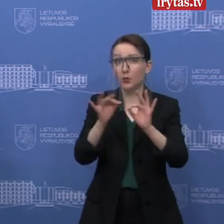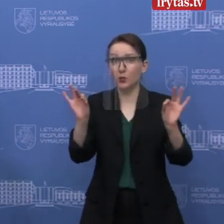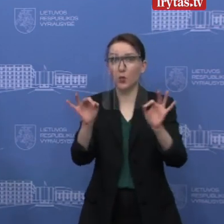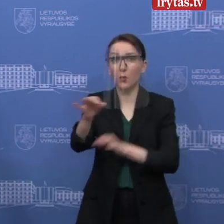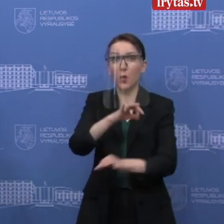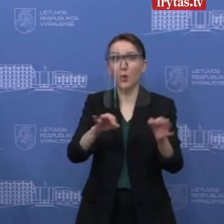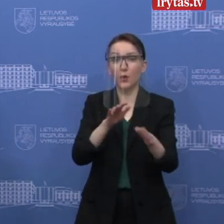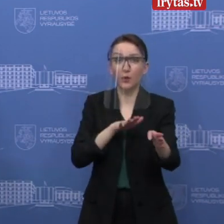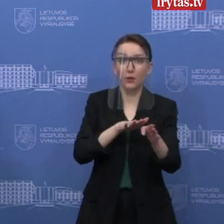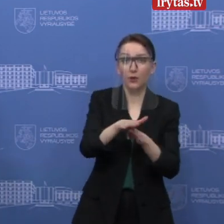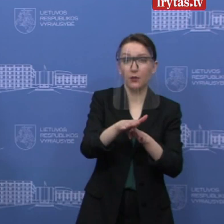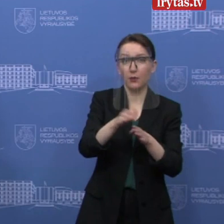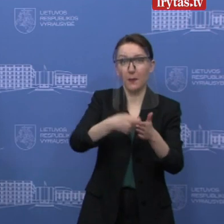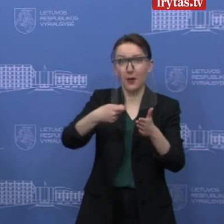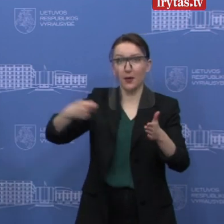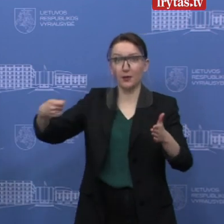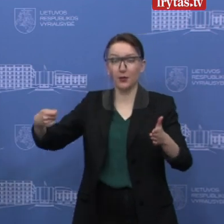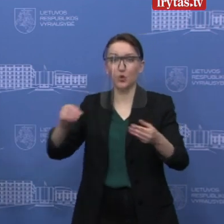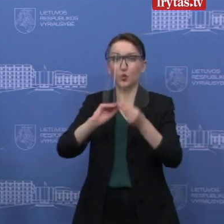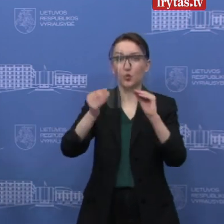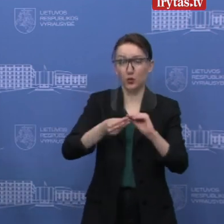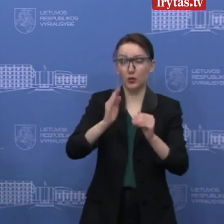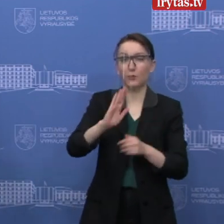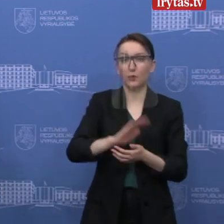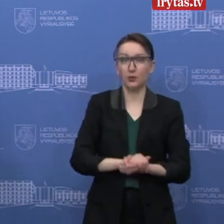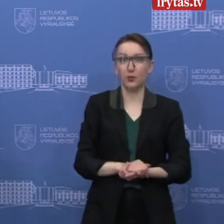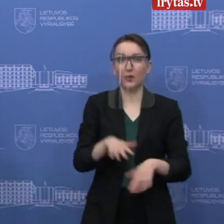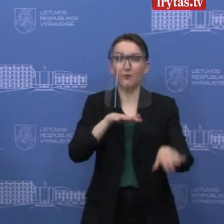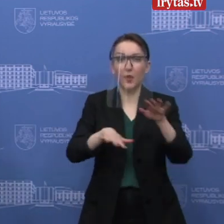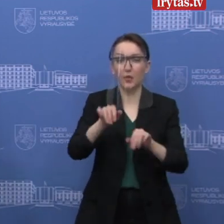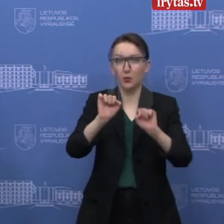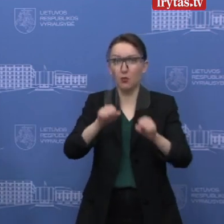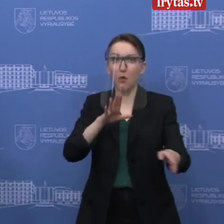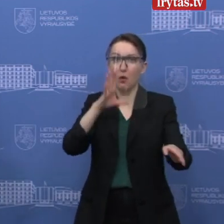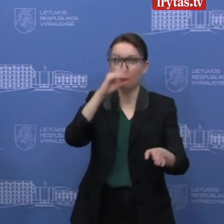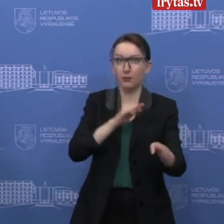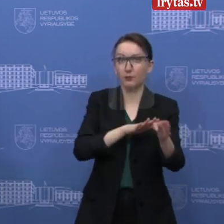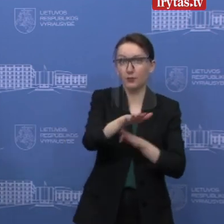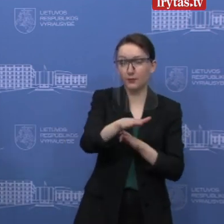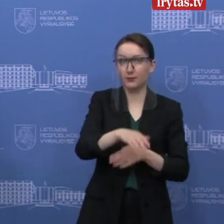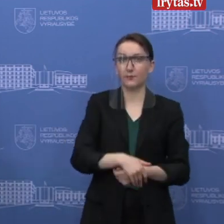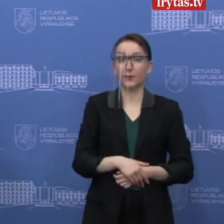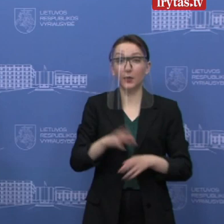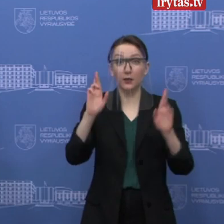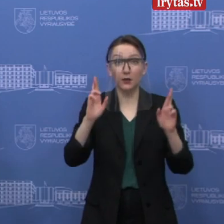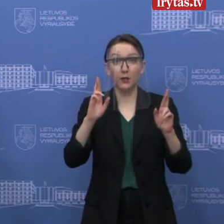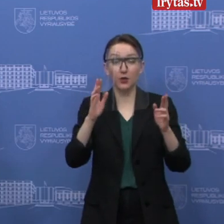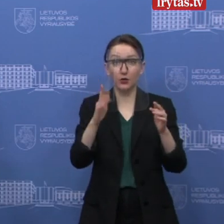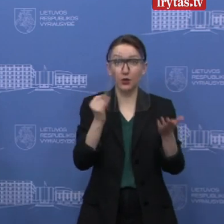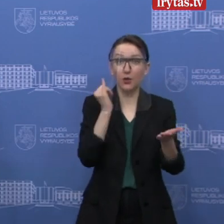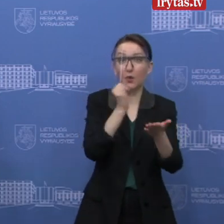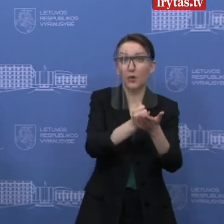projekto vykdytojui ir pratesti projekto gyvenimo sutartys, kad tos veiklos būtų gyvendintos laiku. Ir labai tikimės, kad